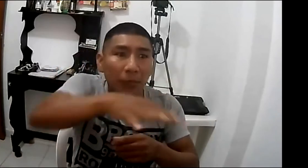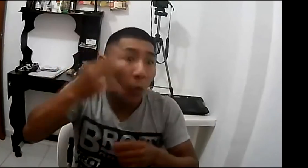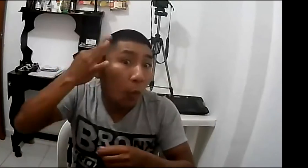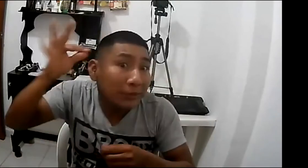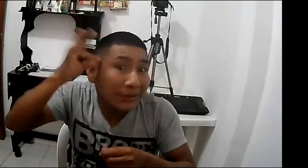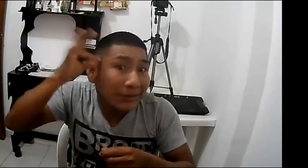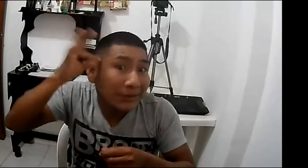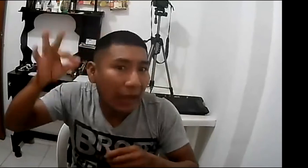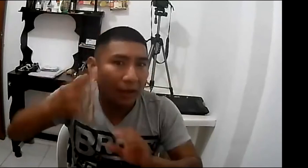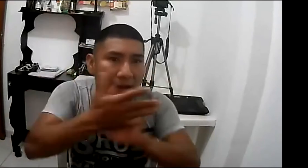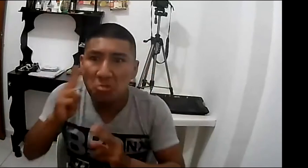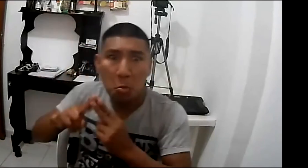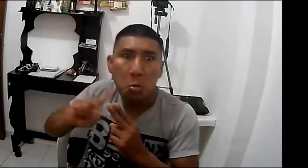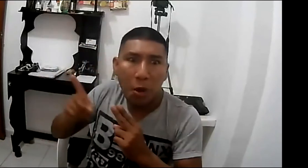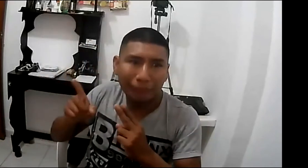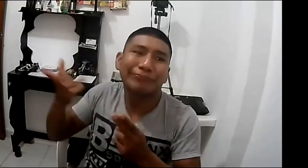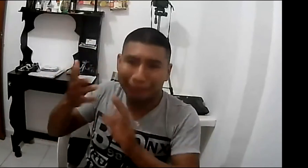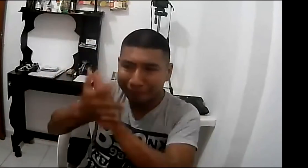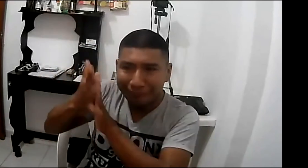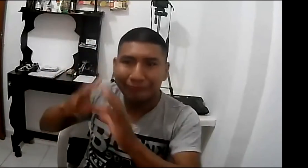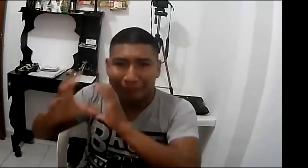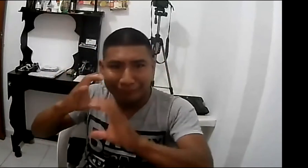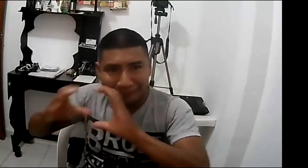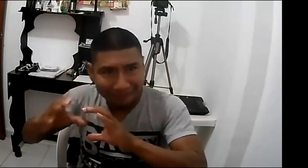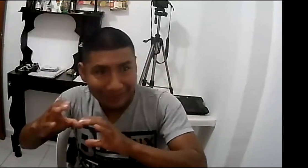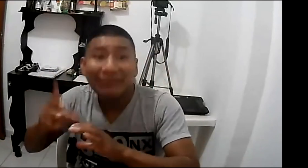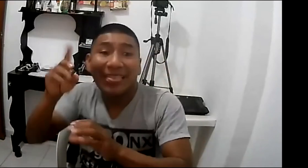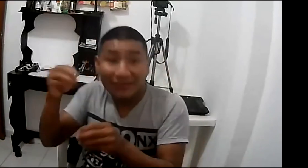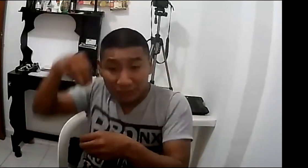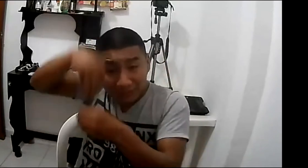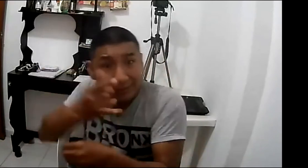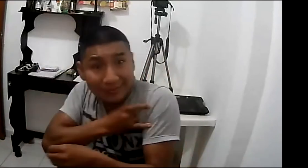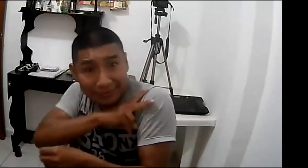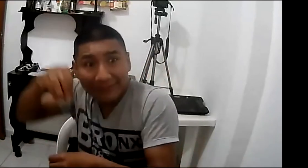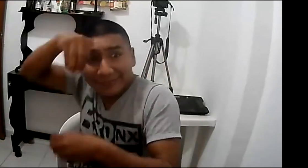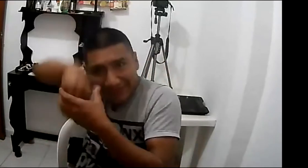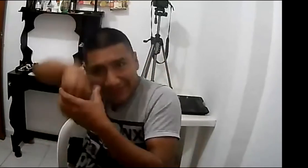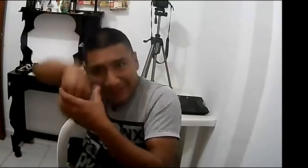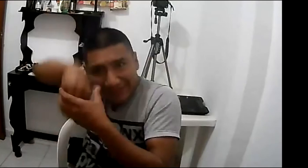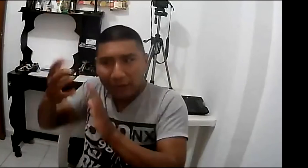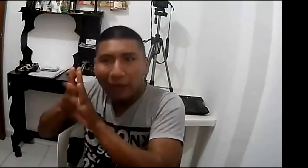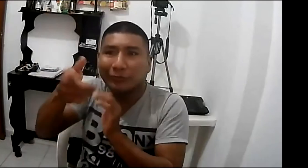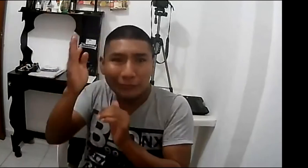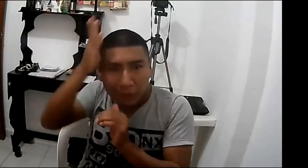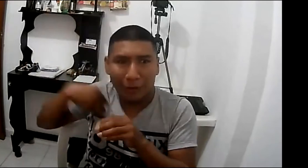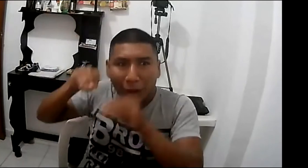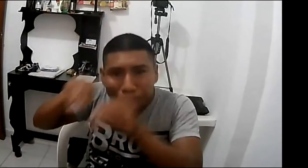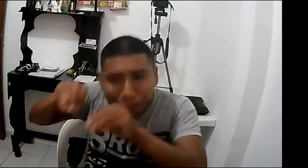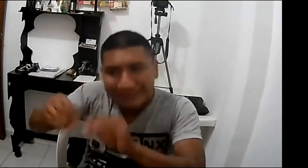forma habría una buena comunicación por ejemplo en el caso de los estudiantes que no conocen la lengua de señas por ende podríamos comunicarnos con ellos entonces